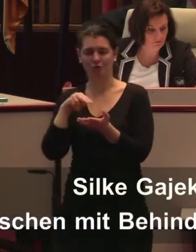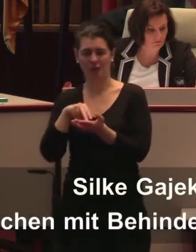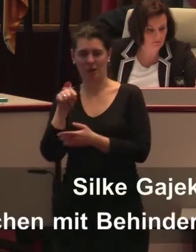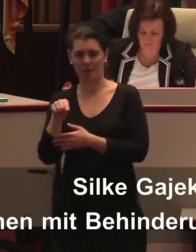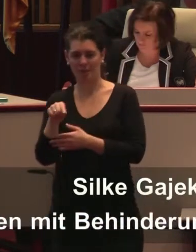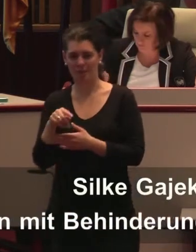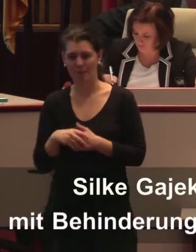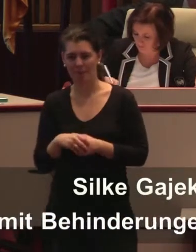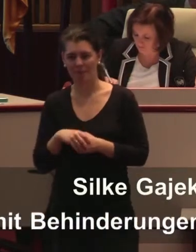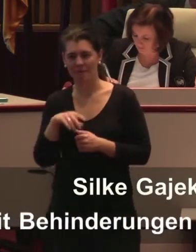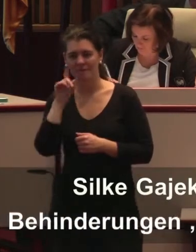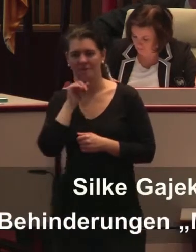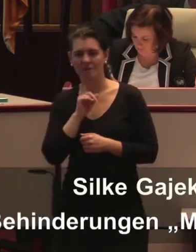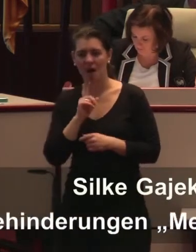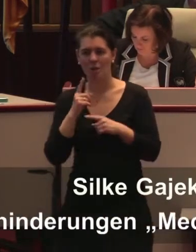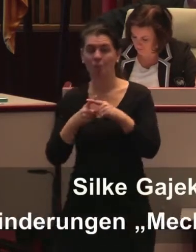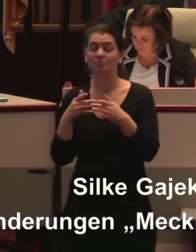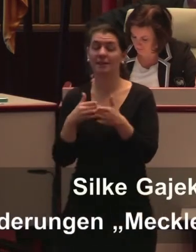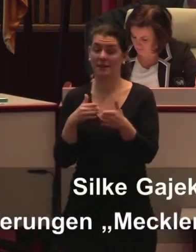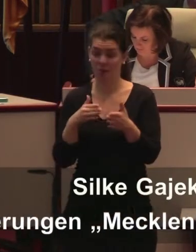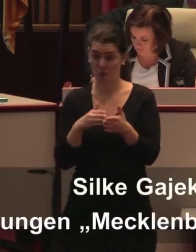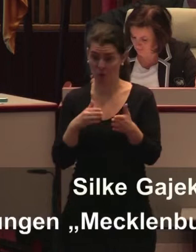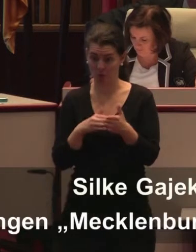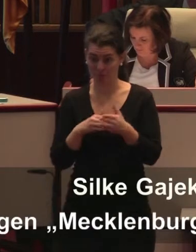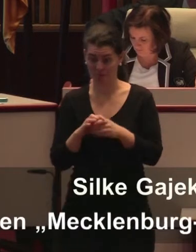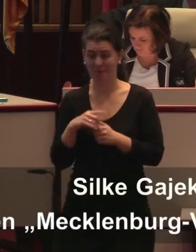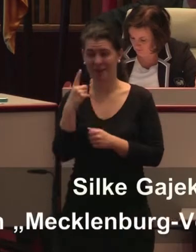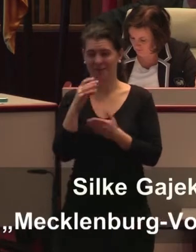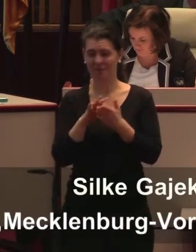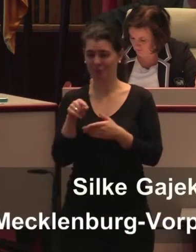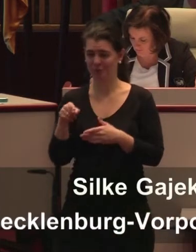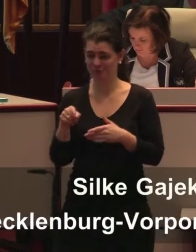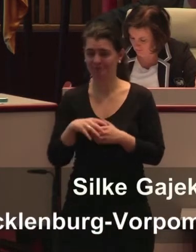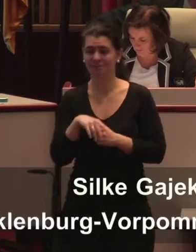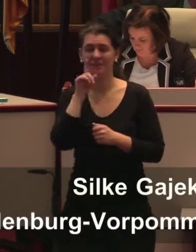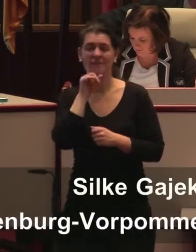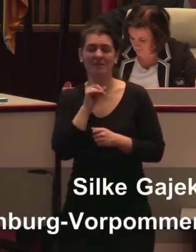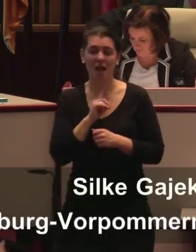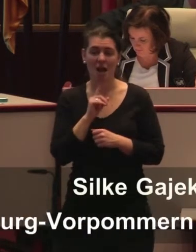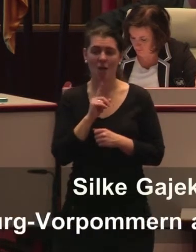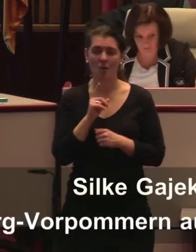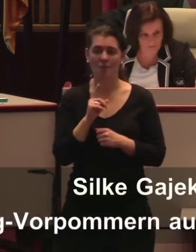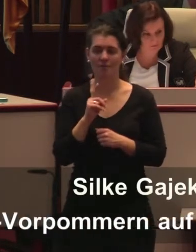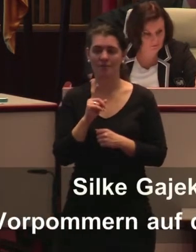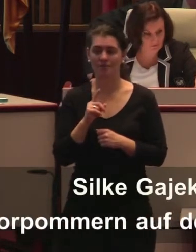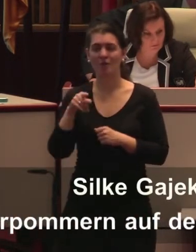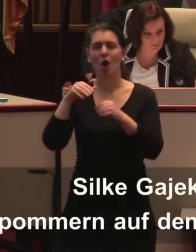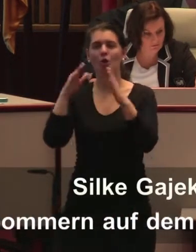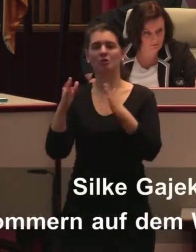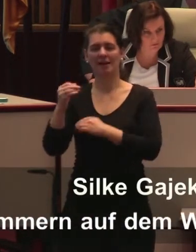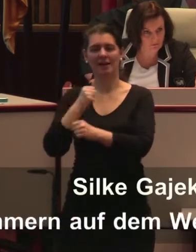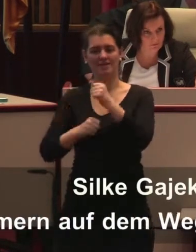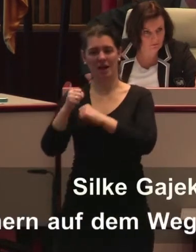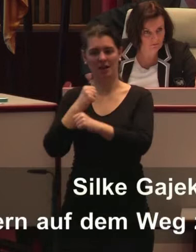Behinderung. Was dort zu lesen ist, ist Frauen und häusliche Gewalt. Da habe ich gedacht, als ich das gelesen habe, das kann doch wohl nicht wahr sein.